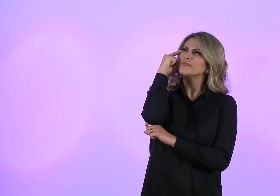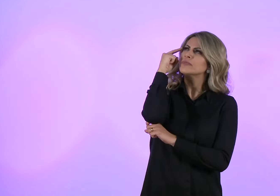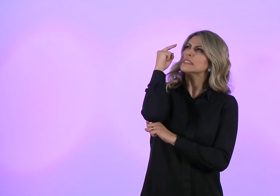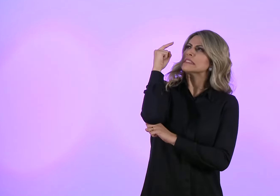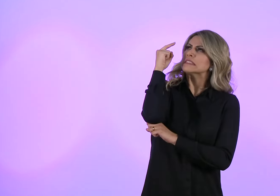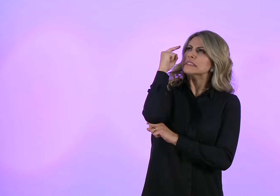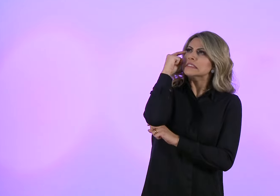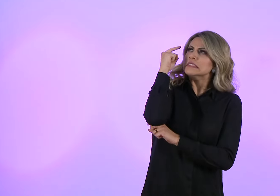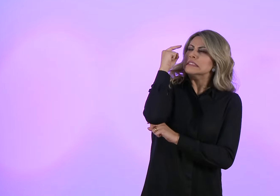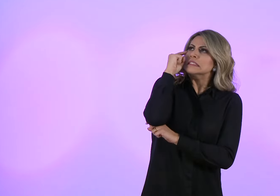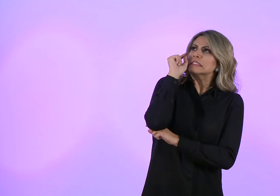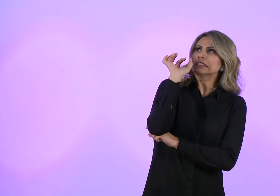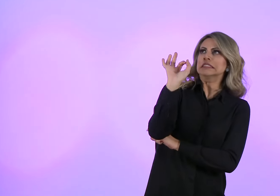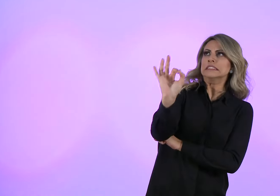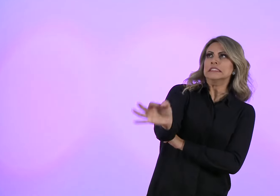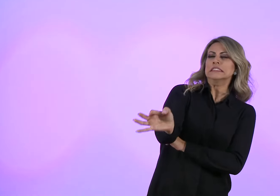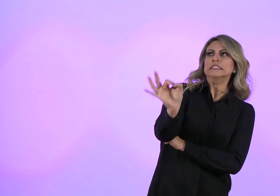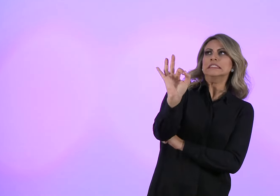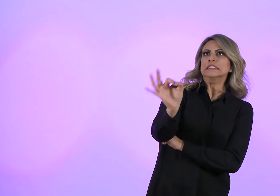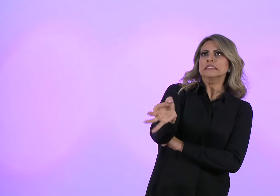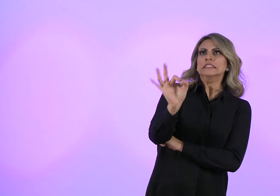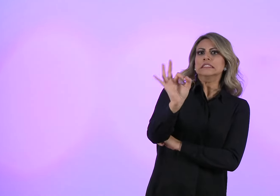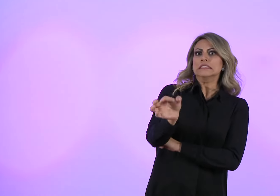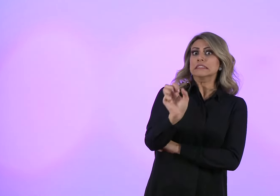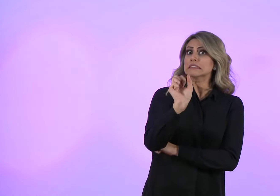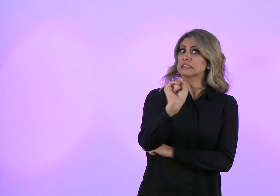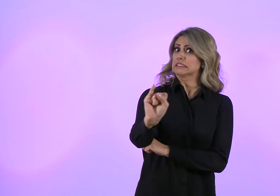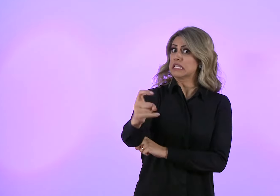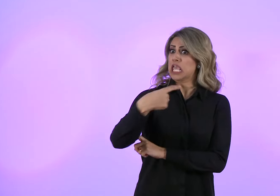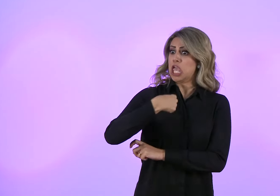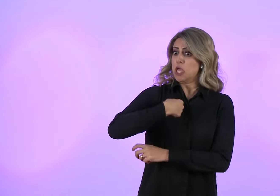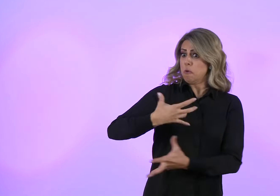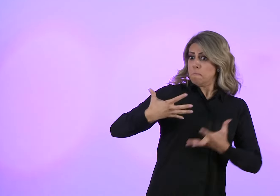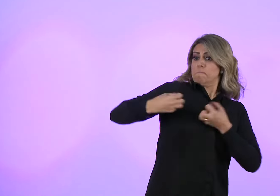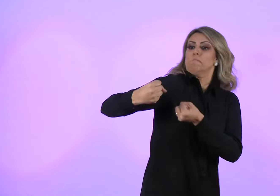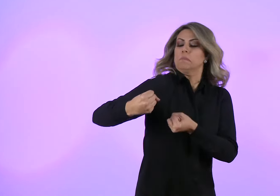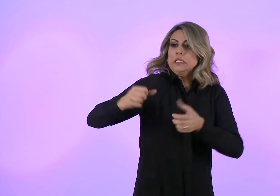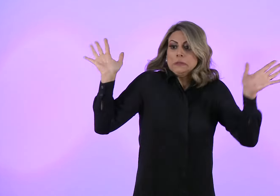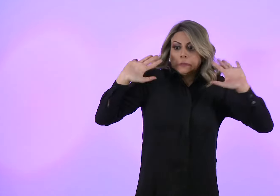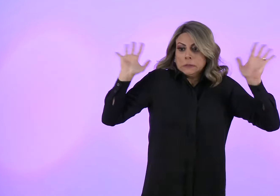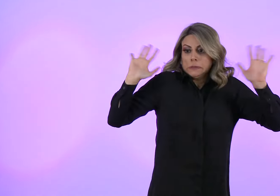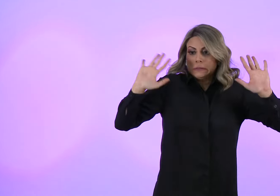Pense um pouco se fosse com você